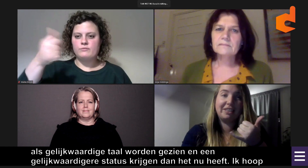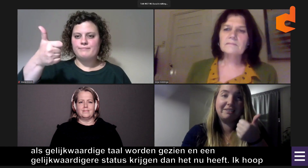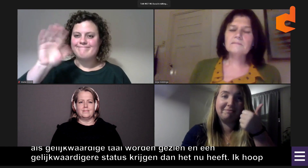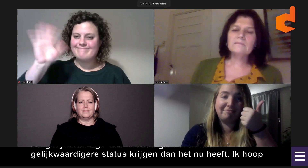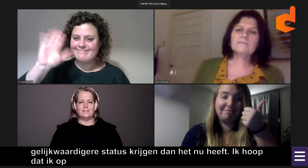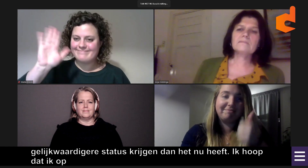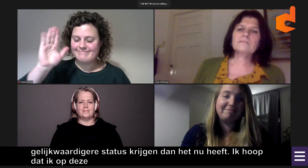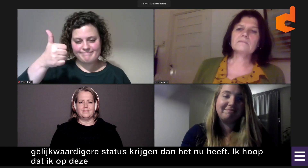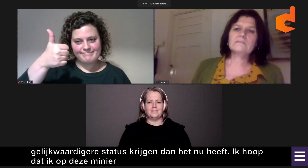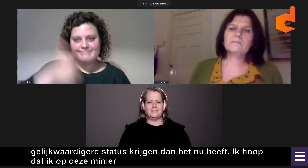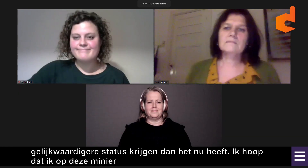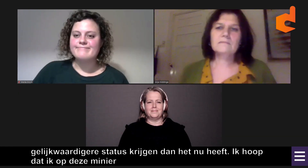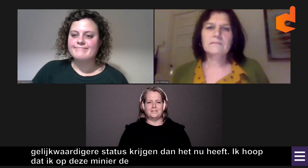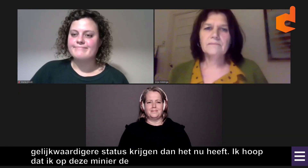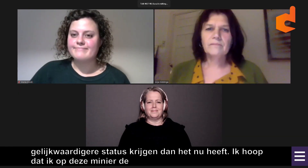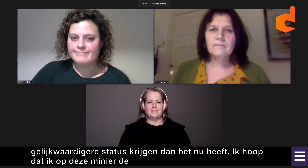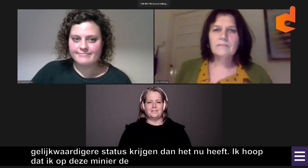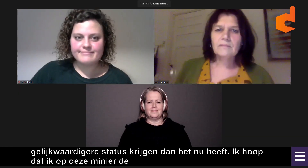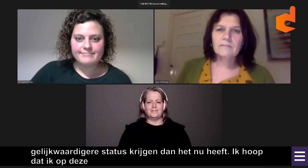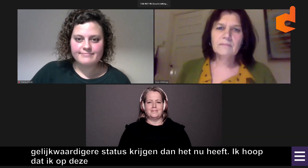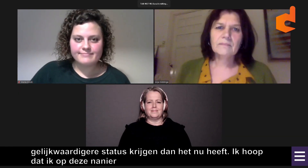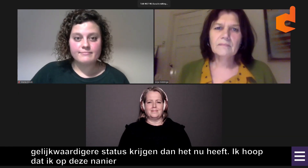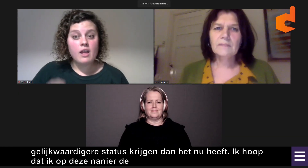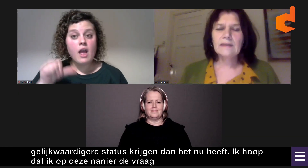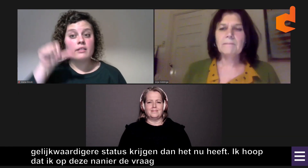Dankjewel Lisa, dat was een heel helder antwoord. Dankjewel.